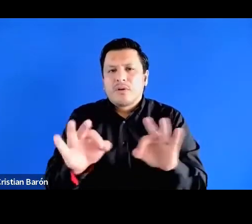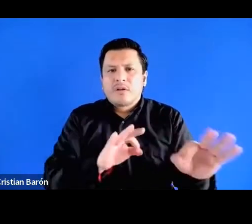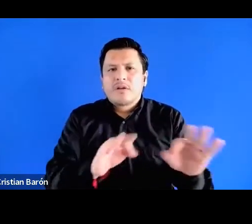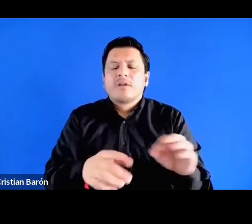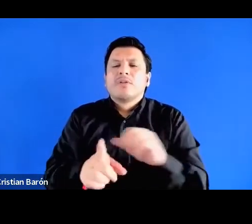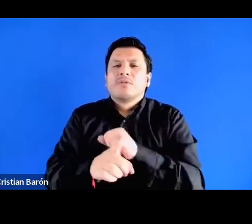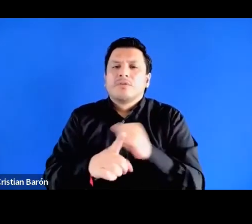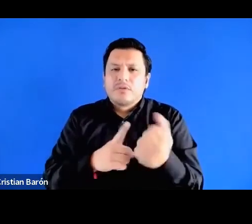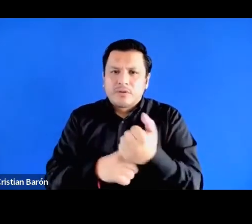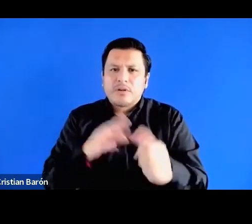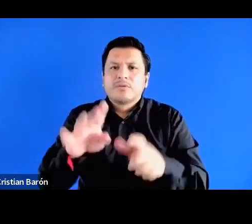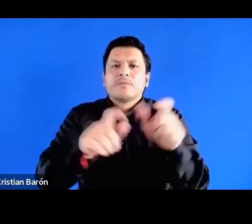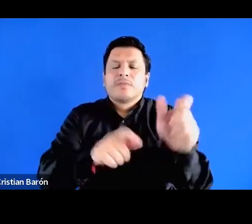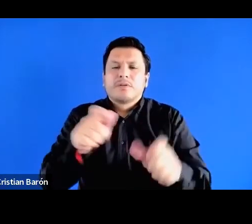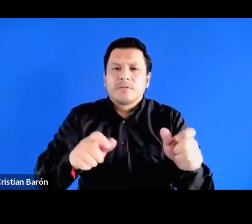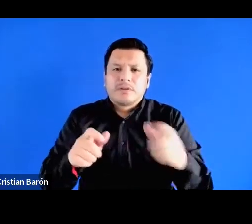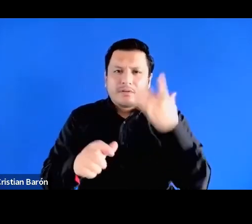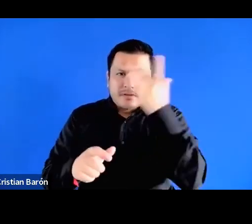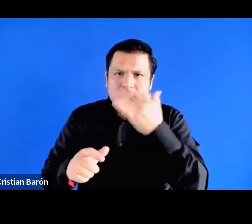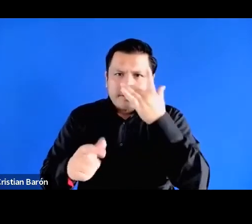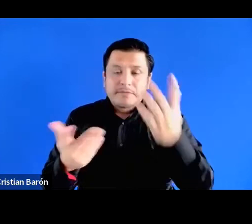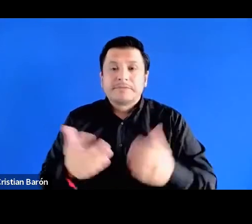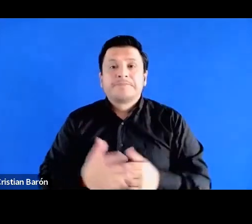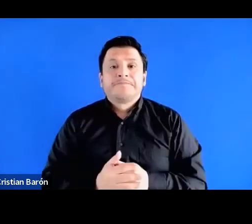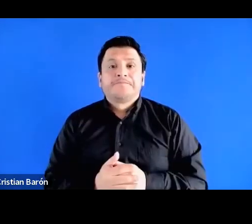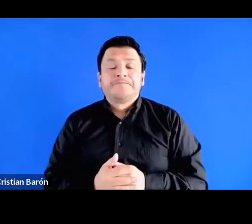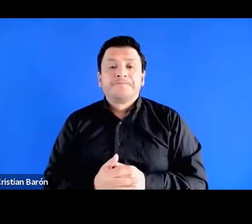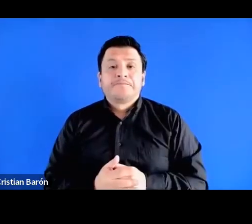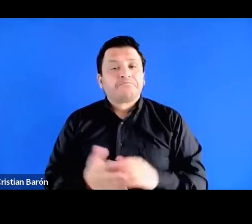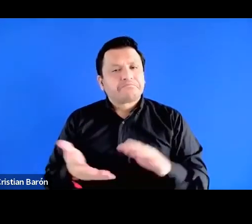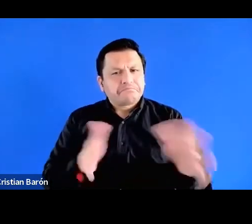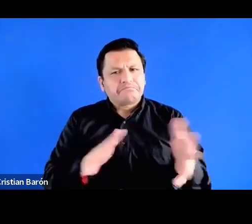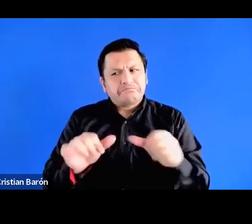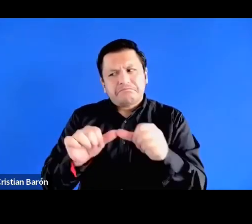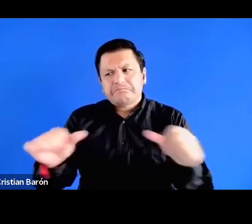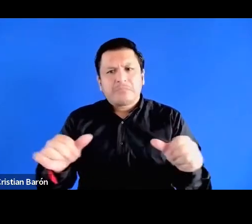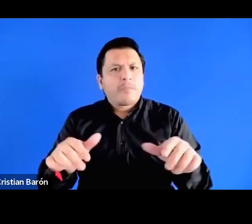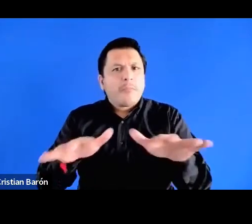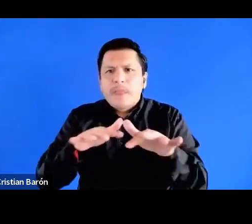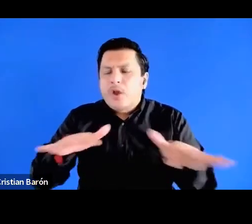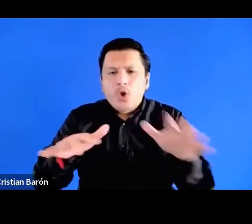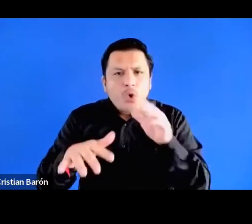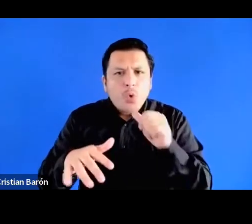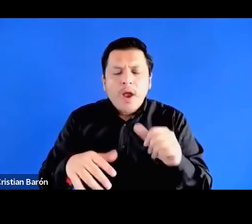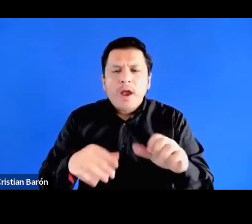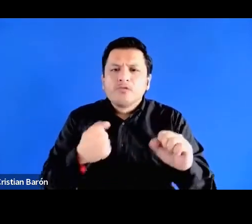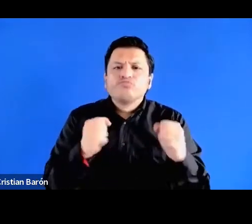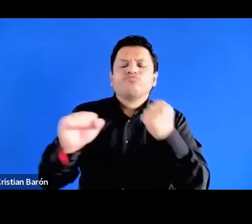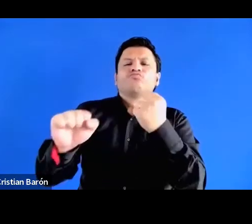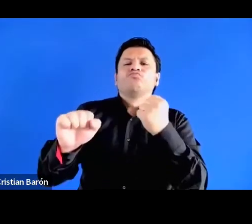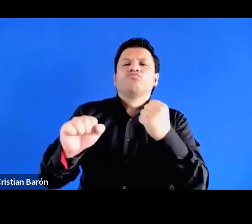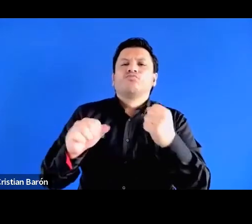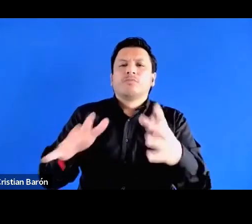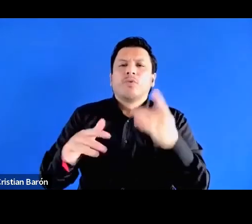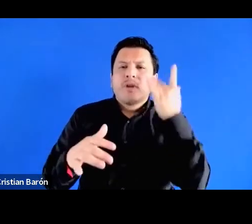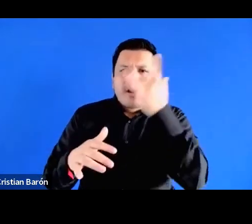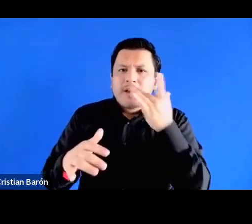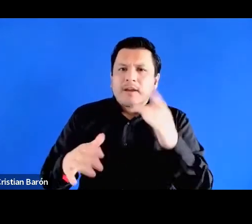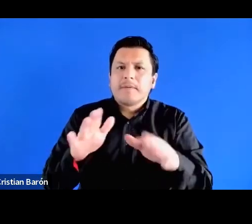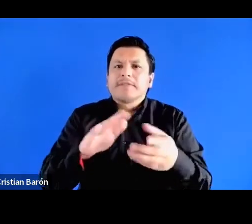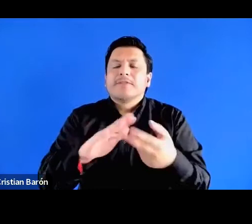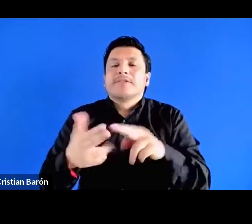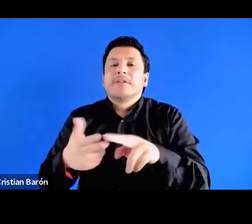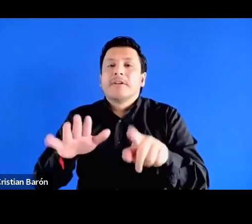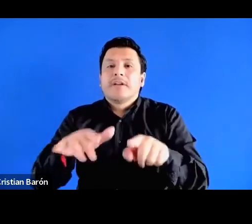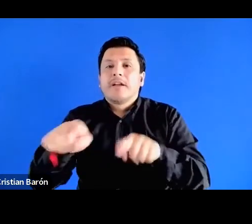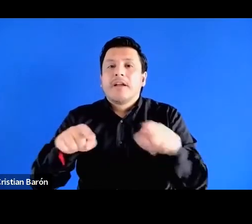de la gente negra ¿no? pero todavía en este momento no había una reivindicación de lo negro o lo mulato yo